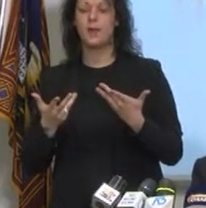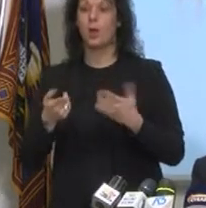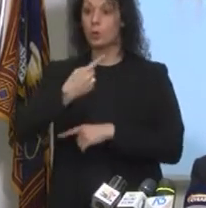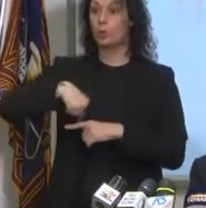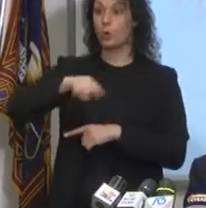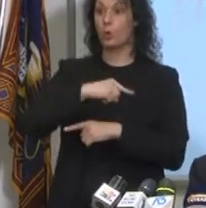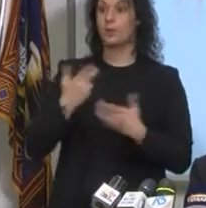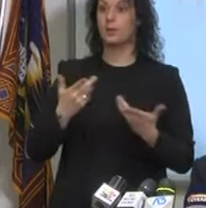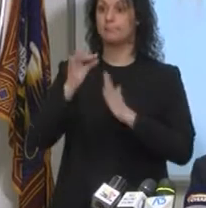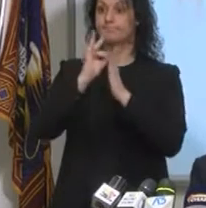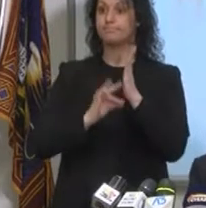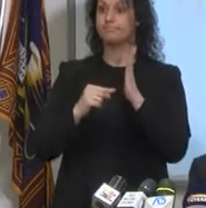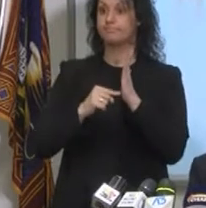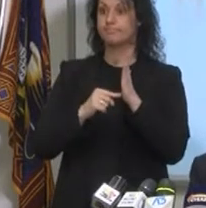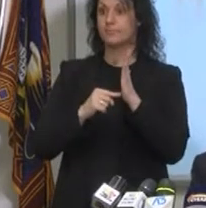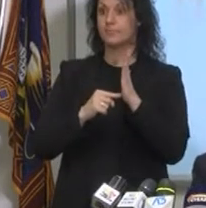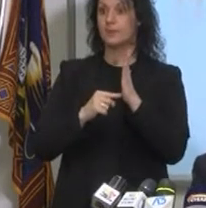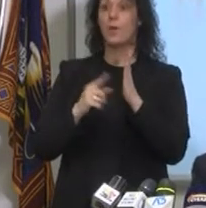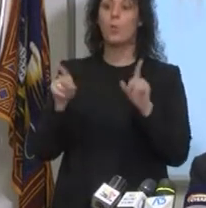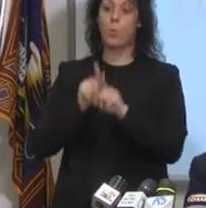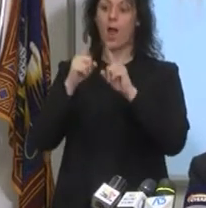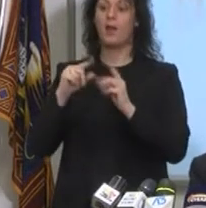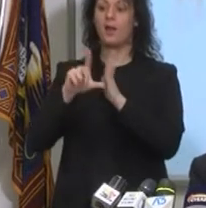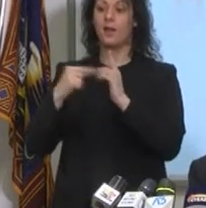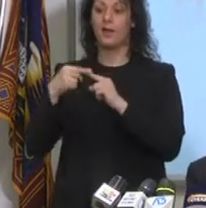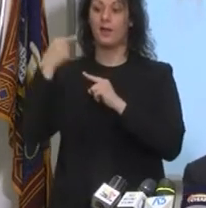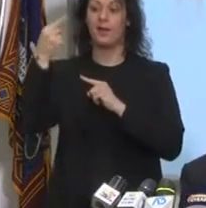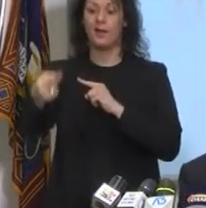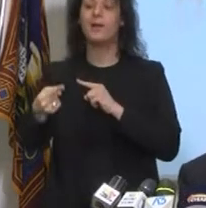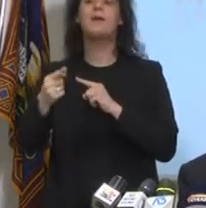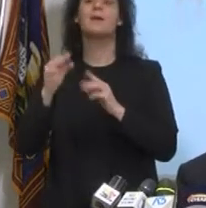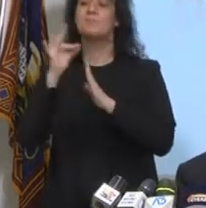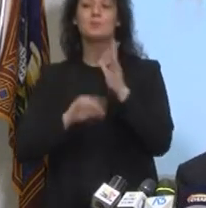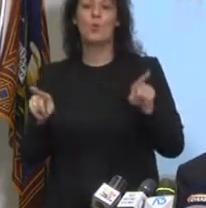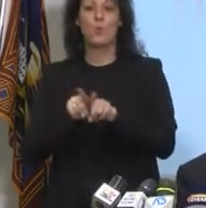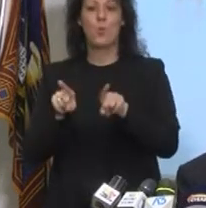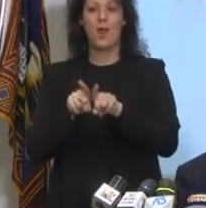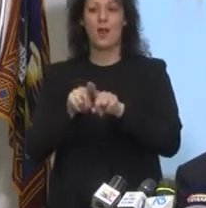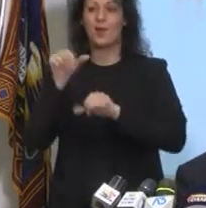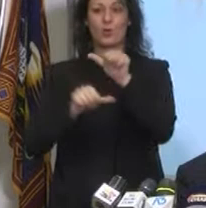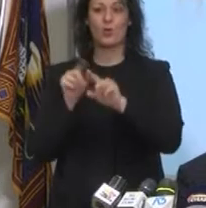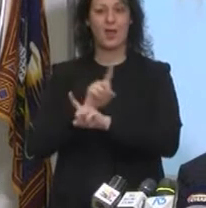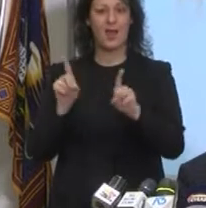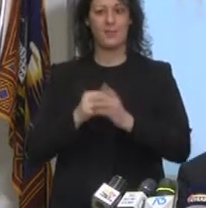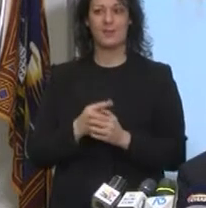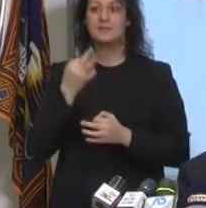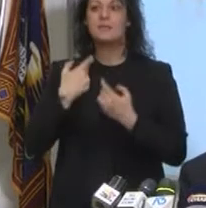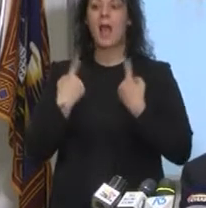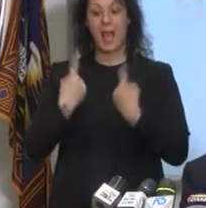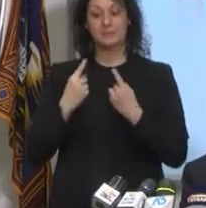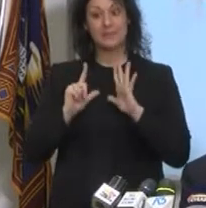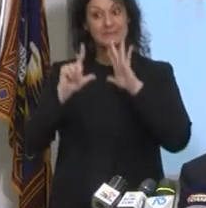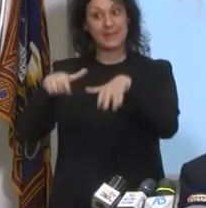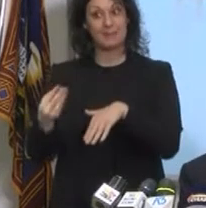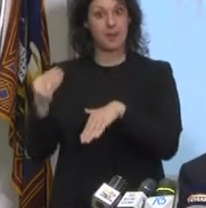sono esattamente quelle che attueremo tra un po', perché ci sarà sempre il virus. Non è che se attendiamo una settimana in più, due